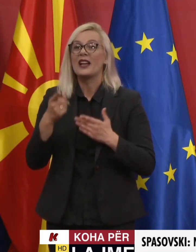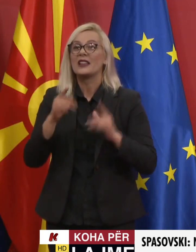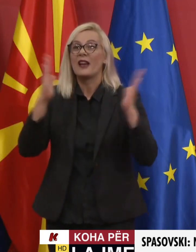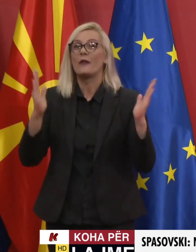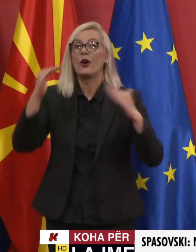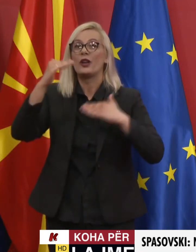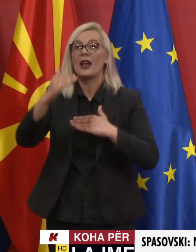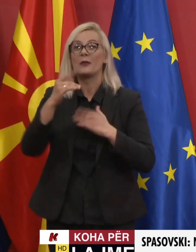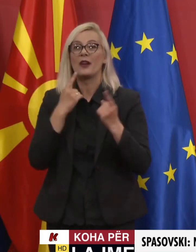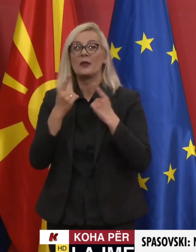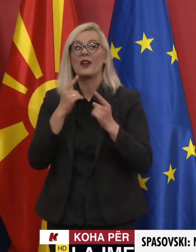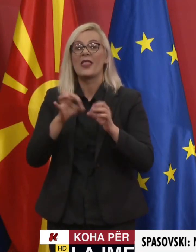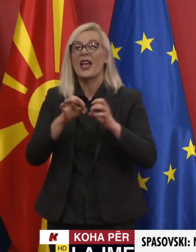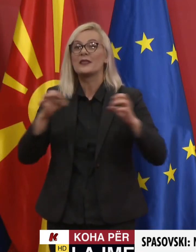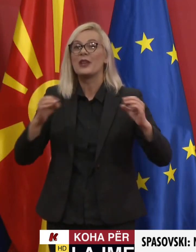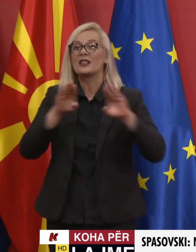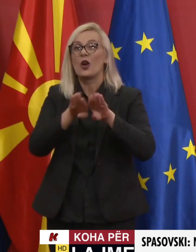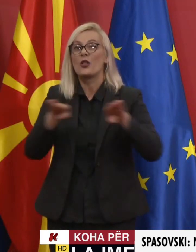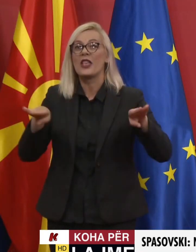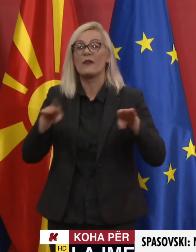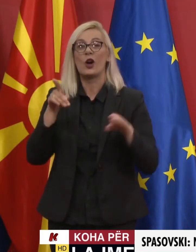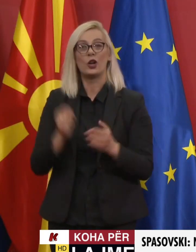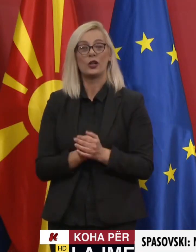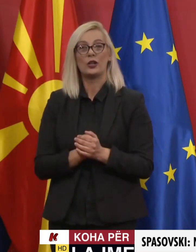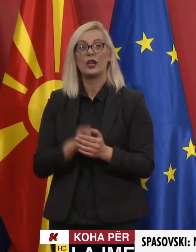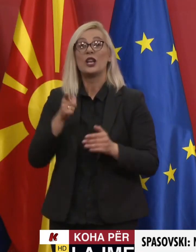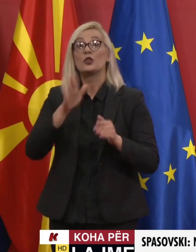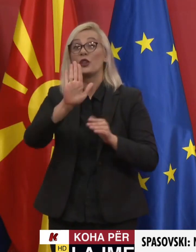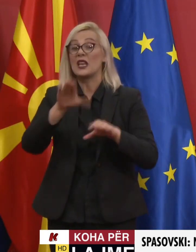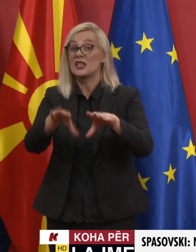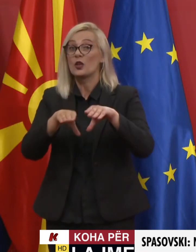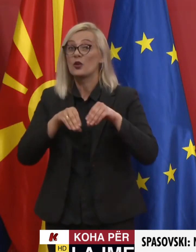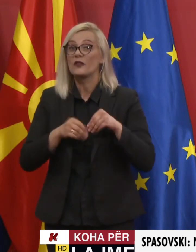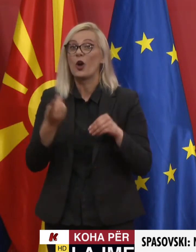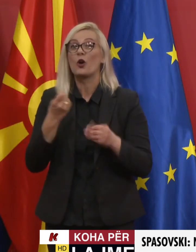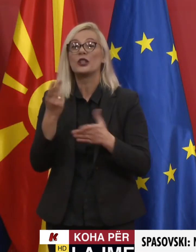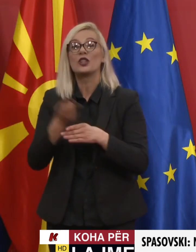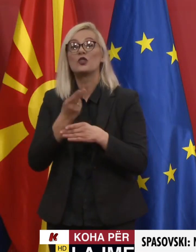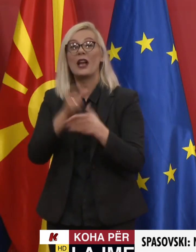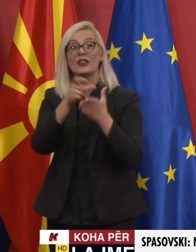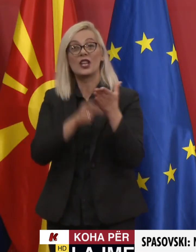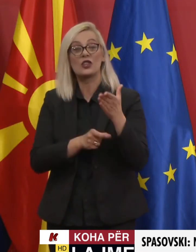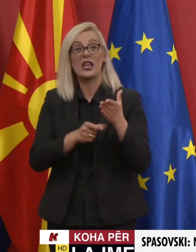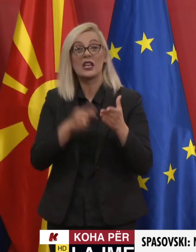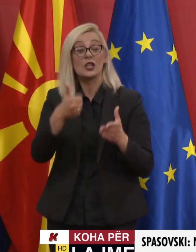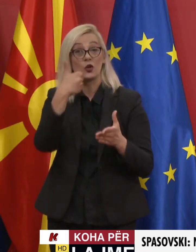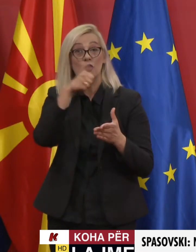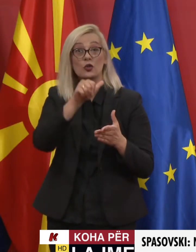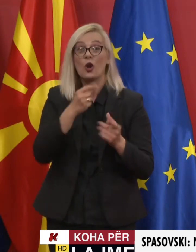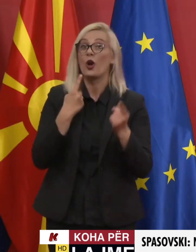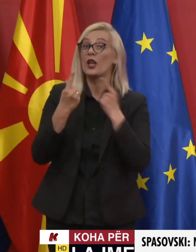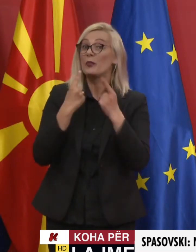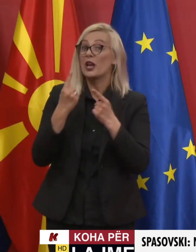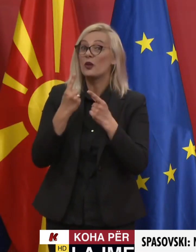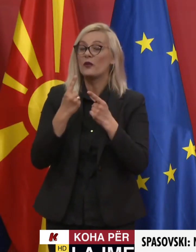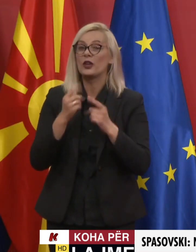kornizaj bisedimeve për maqironin e veriut. Jam i bindur se mendiman e institucioneve të bashkimit Evropian dhe në në kryesimin e